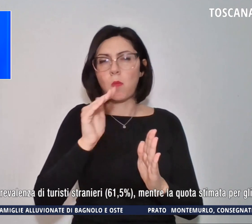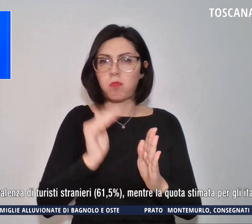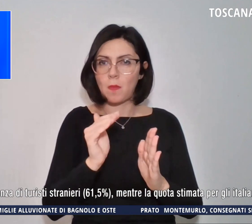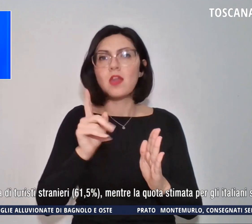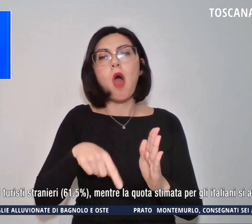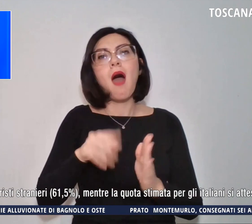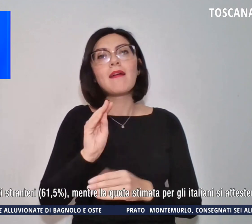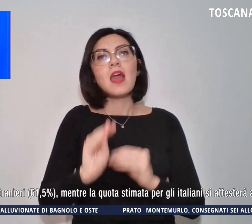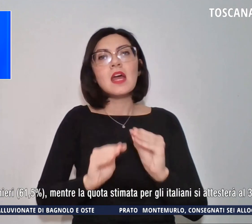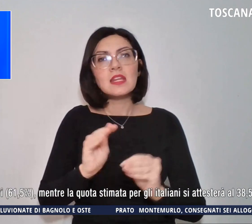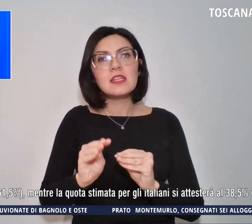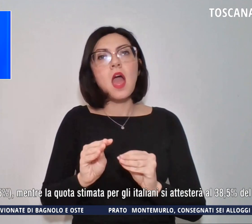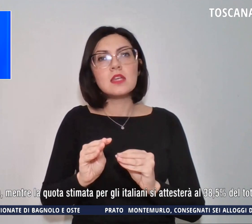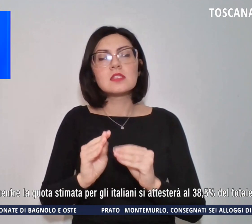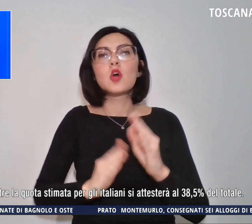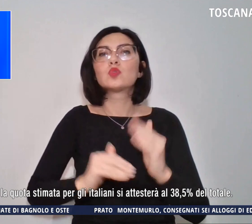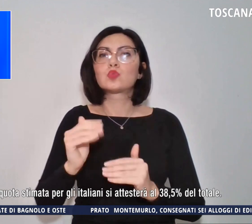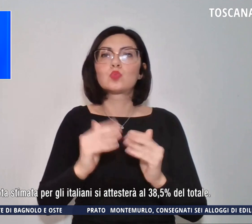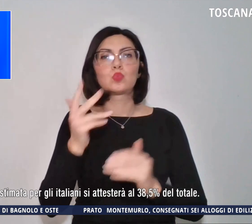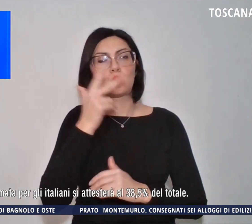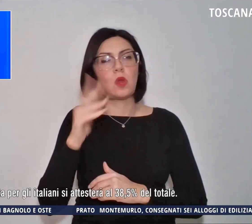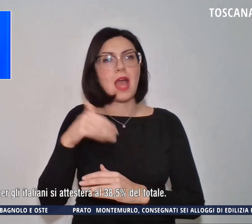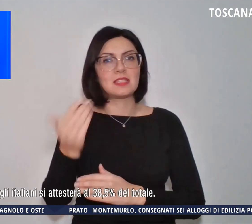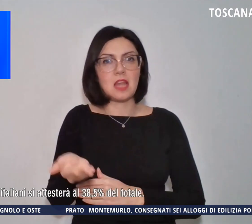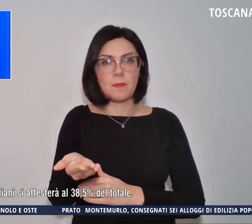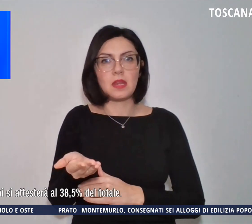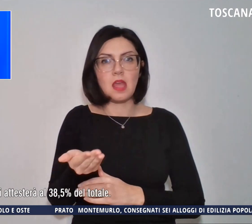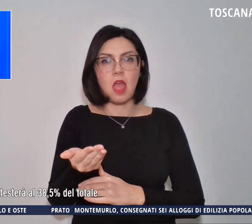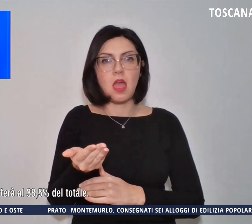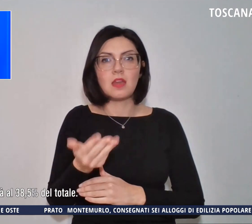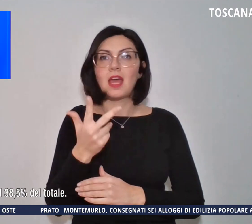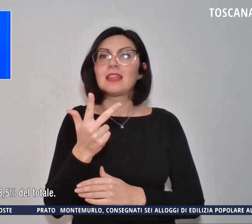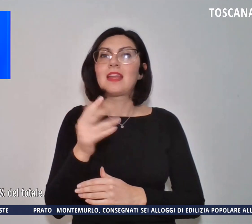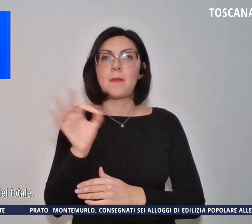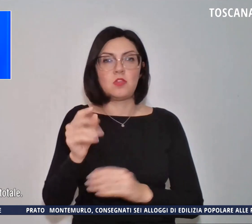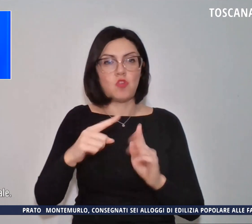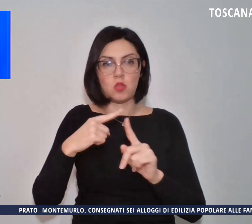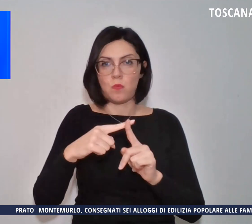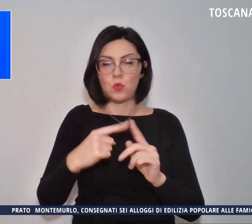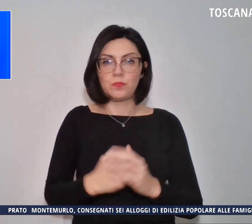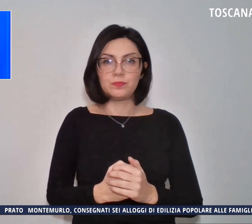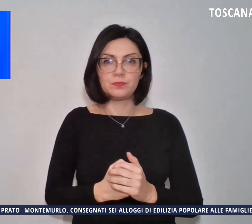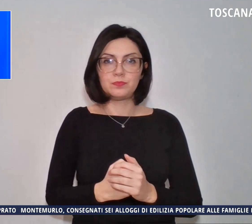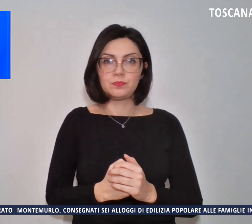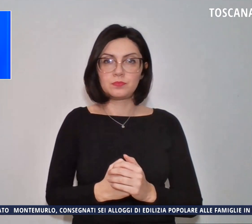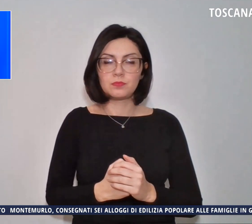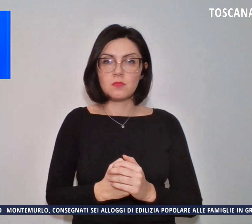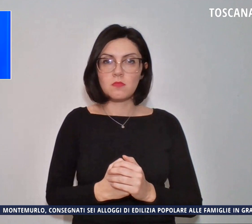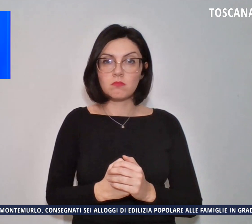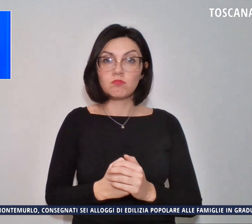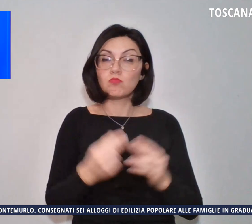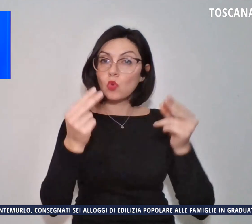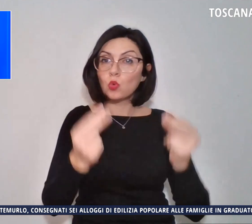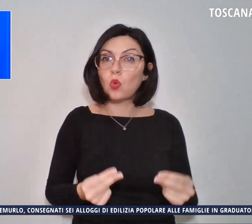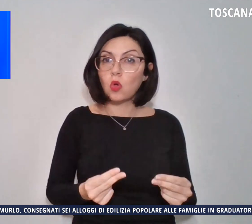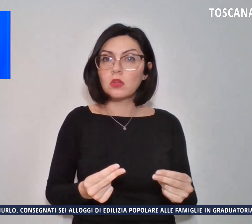alle strutture extra alberghiere, con un più 3%. In totale si stima